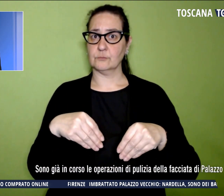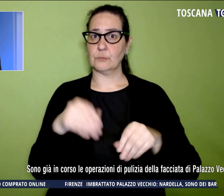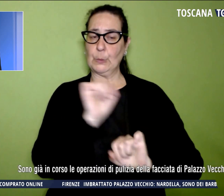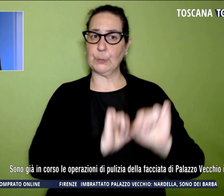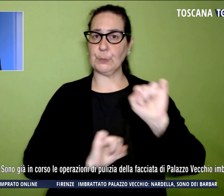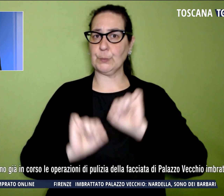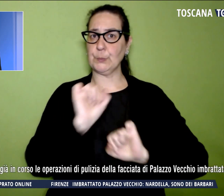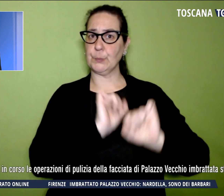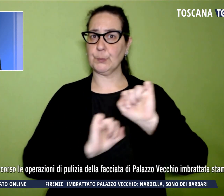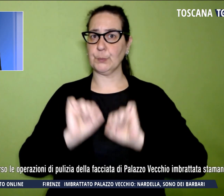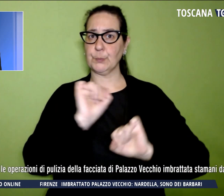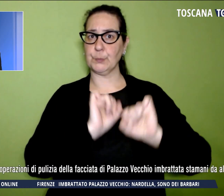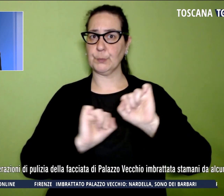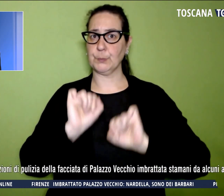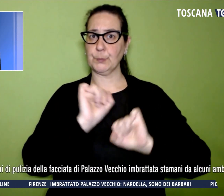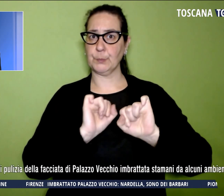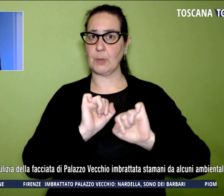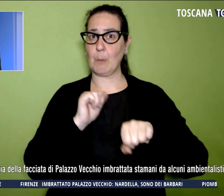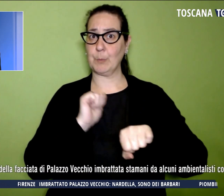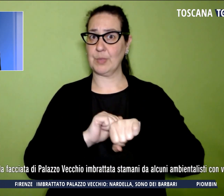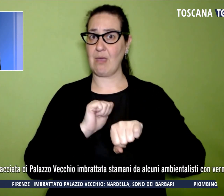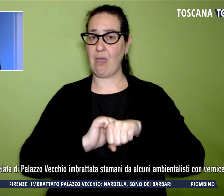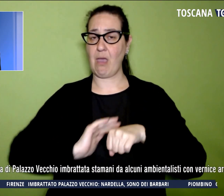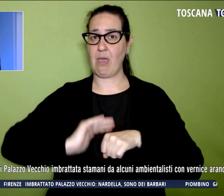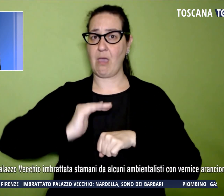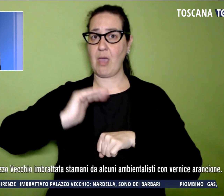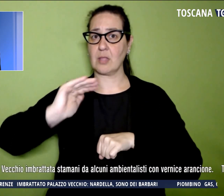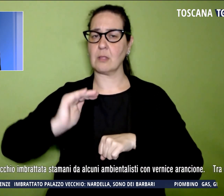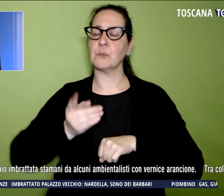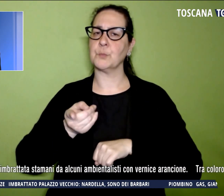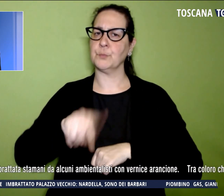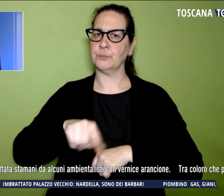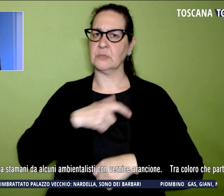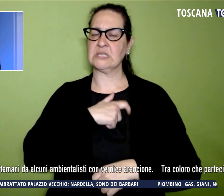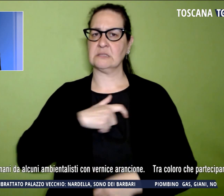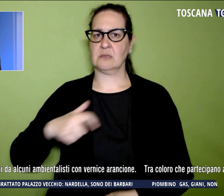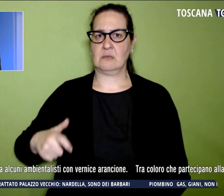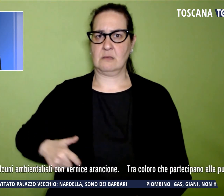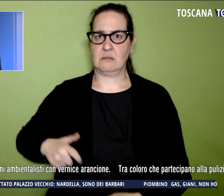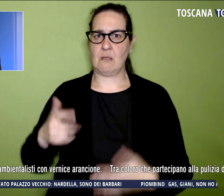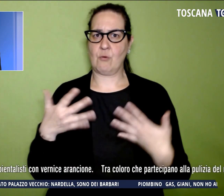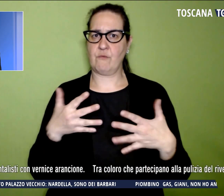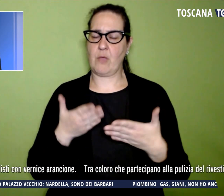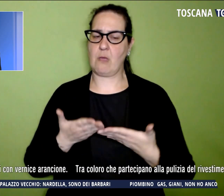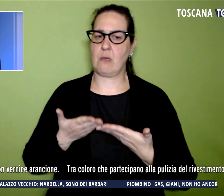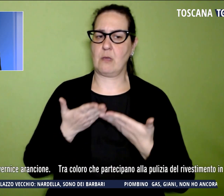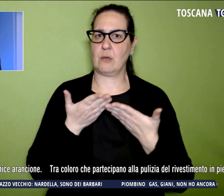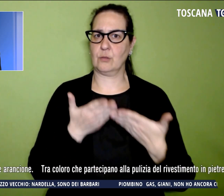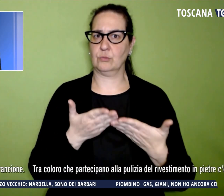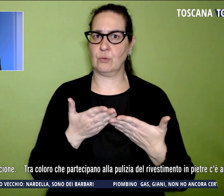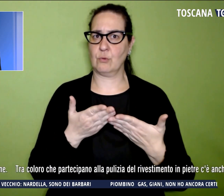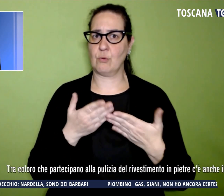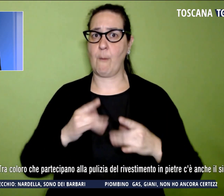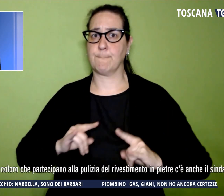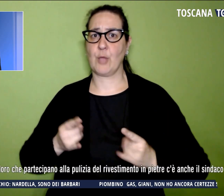rivestimento in pietre anche lo stesso sindaco Nardella che è salito su un ponteggio mobile